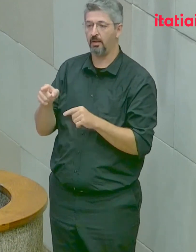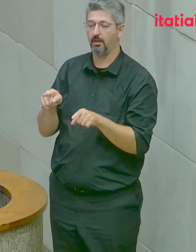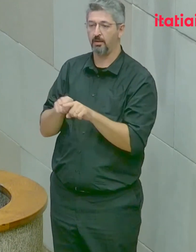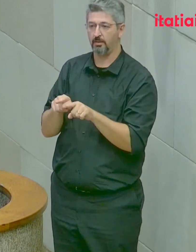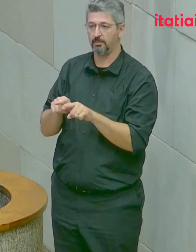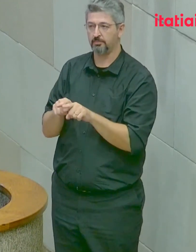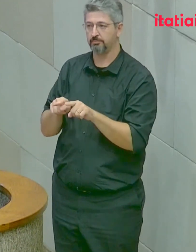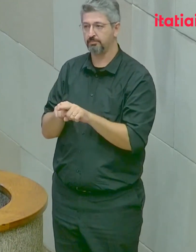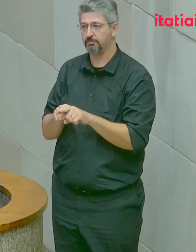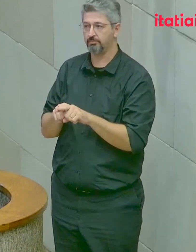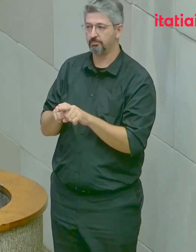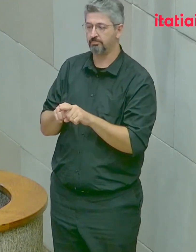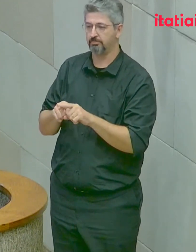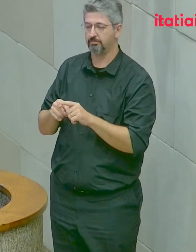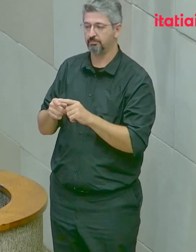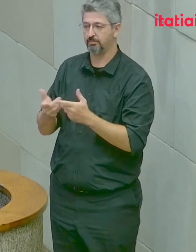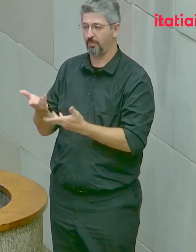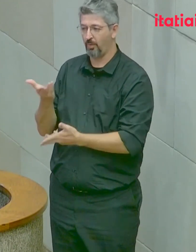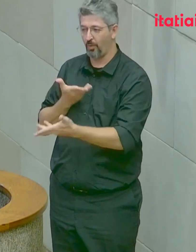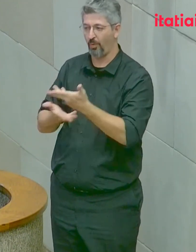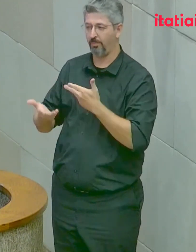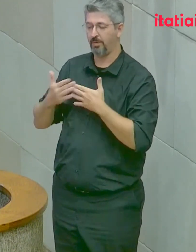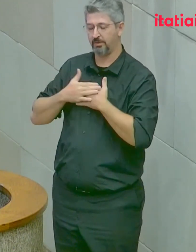de algum modo, me recompensar.